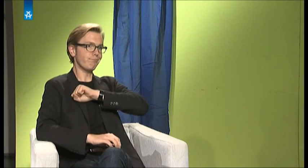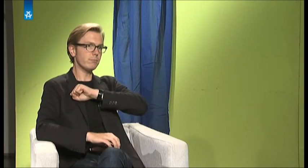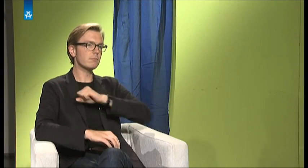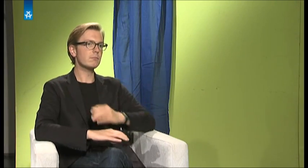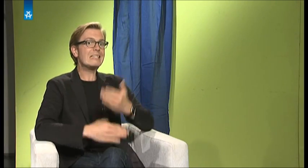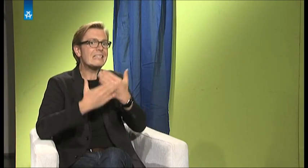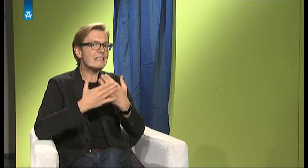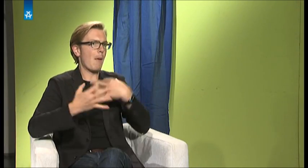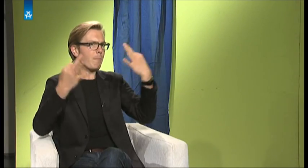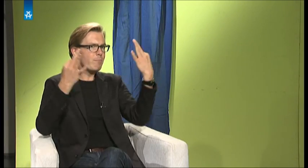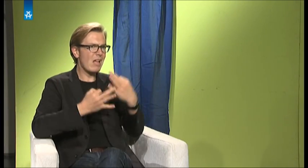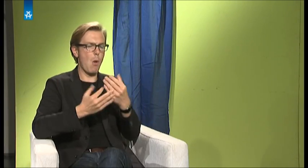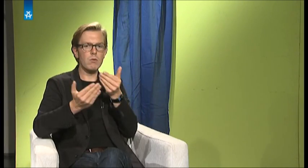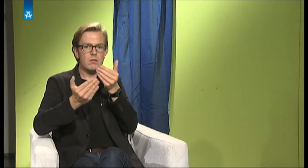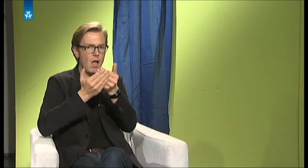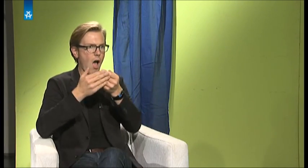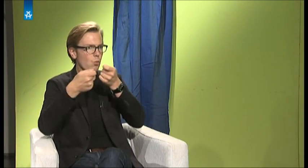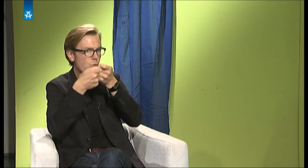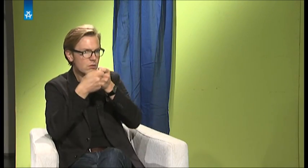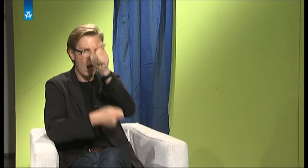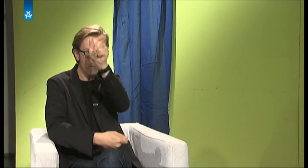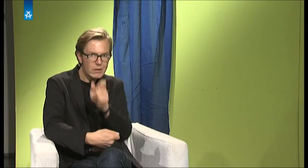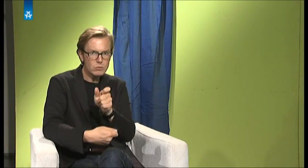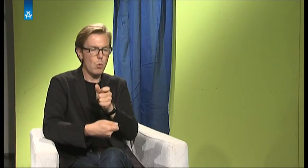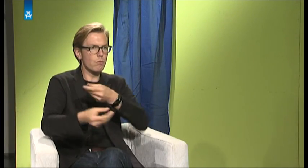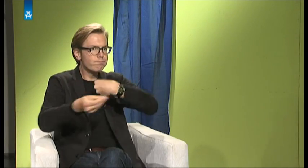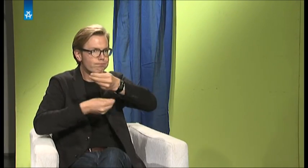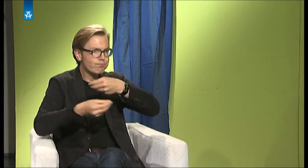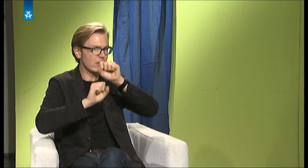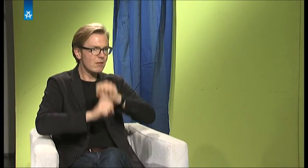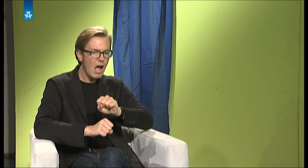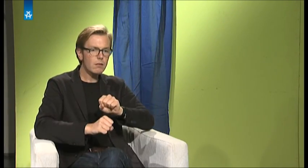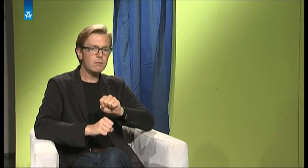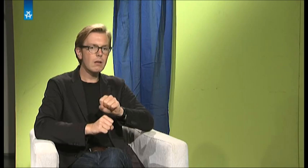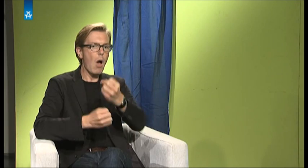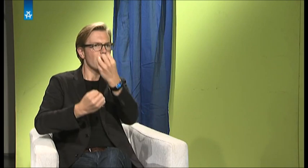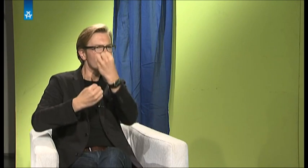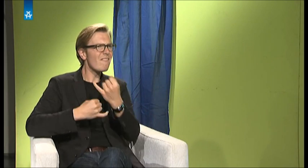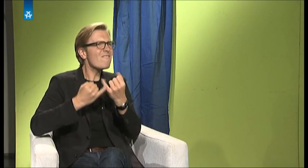brauchte da auch Personen, mit denen ich mich austauschen kann und wo ich auch Dinge hinterfragen kann und fragen kann, warum Dinge so sind, wie sie sind.